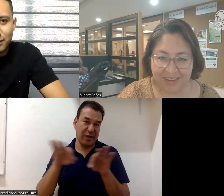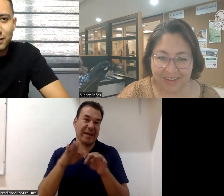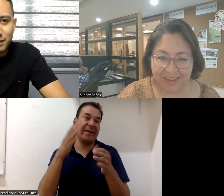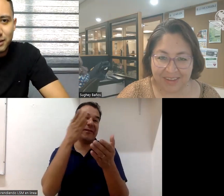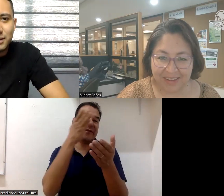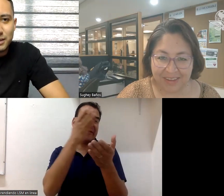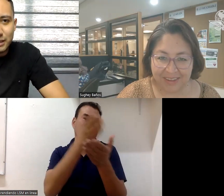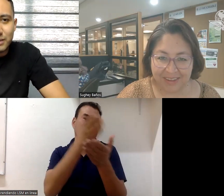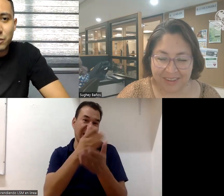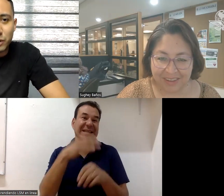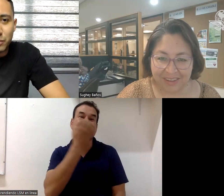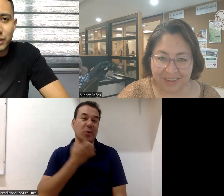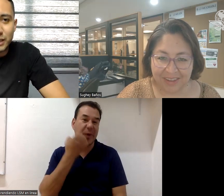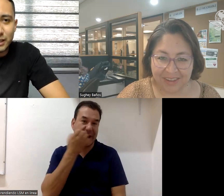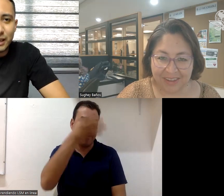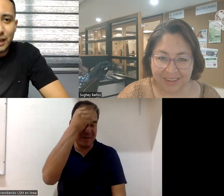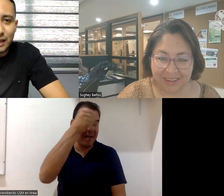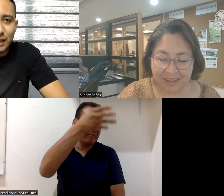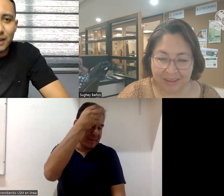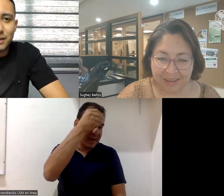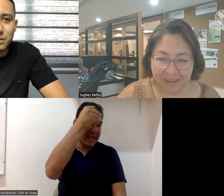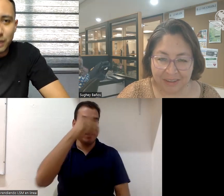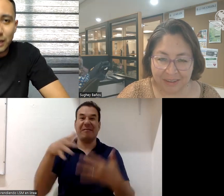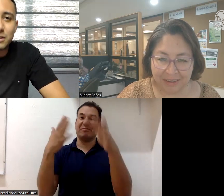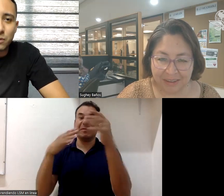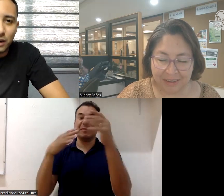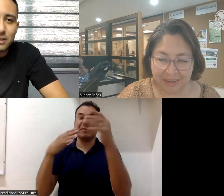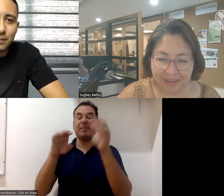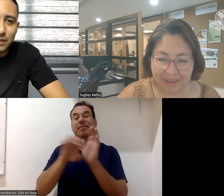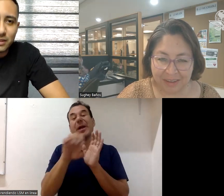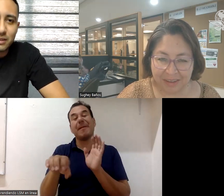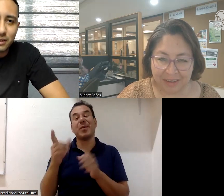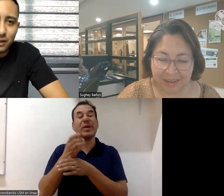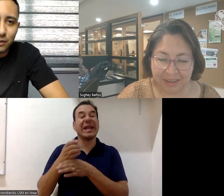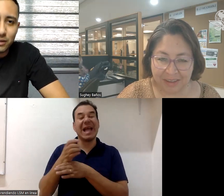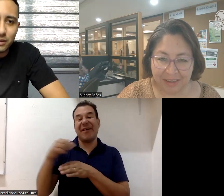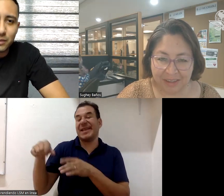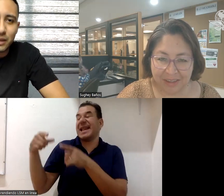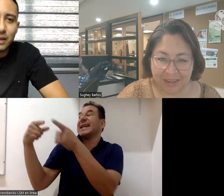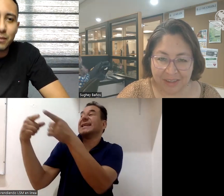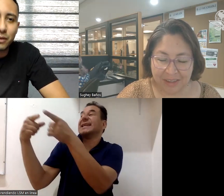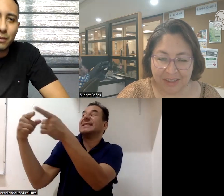Sí, sí es muy importante que haya que las escuelas también se enseñe el lenguaje de señas mexicana por ejemplo